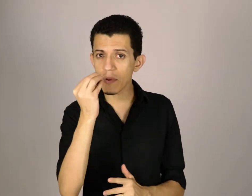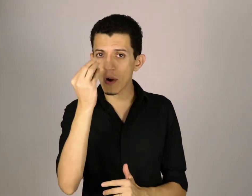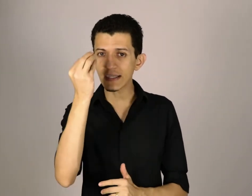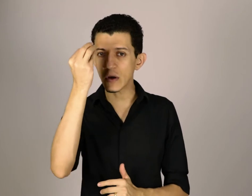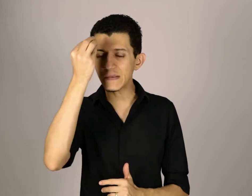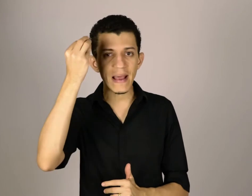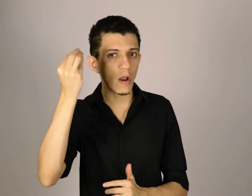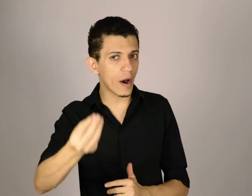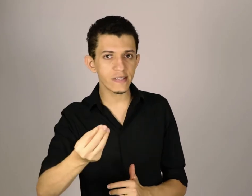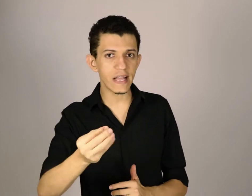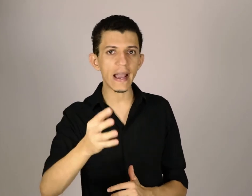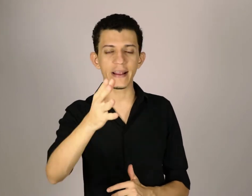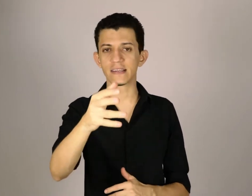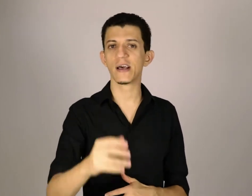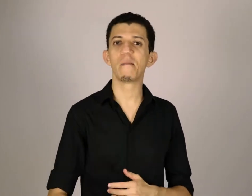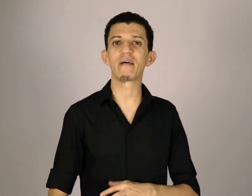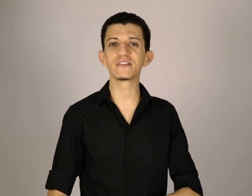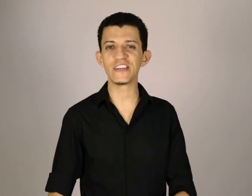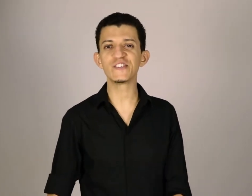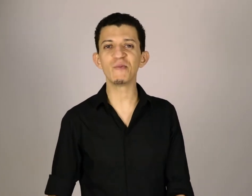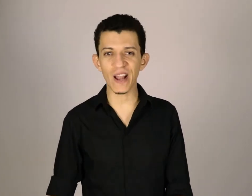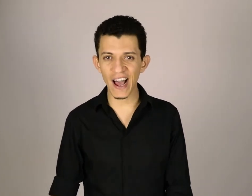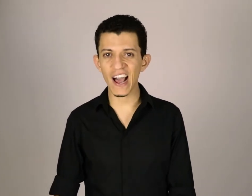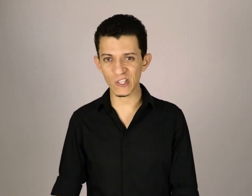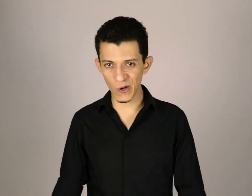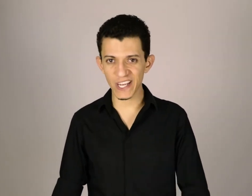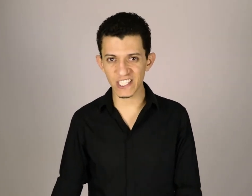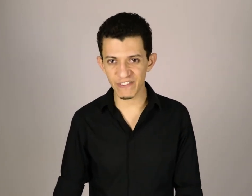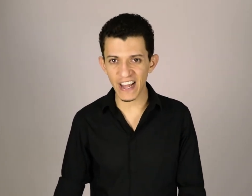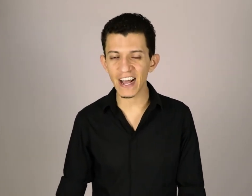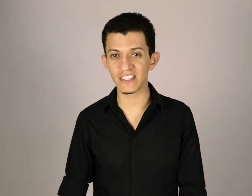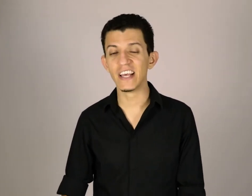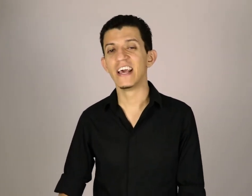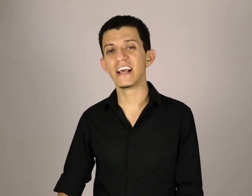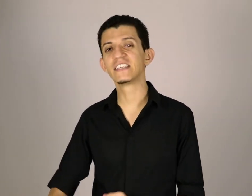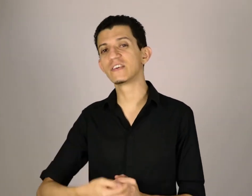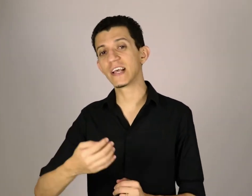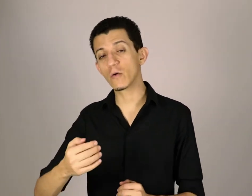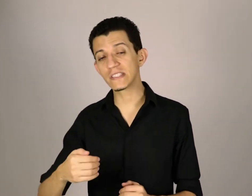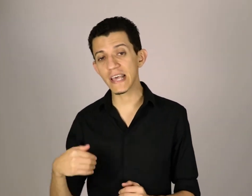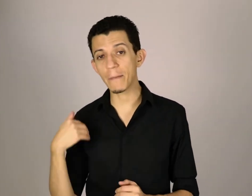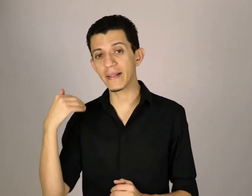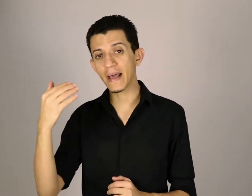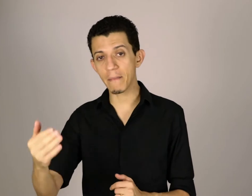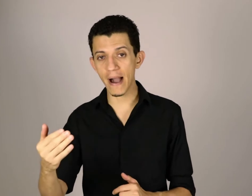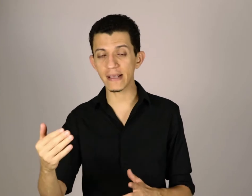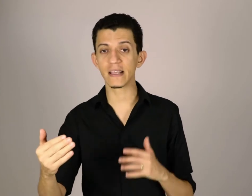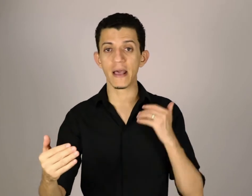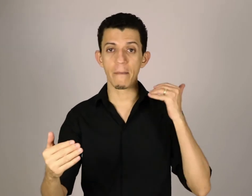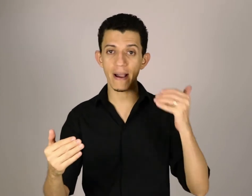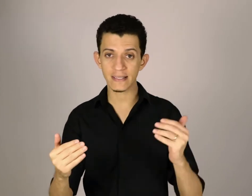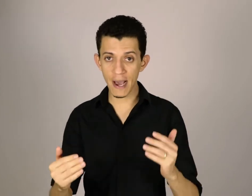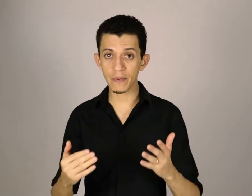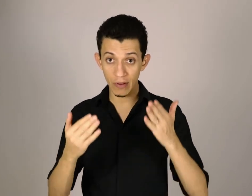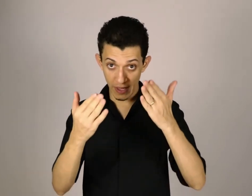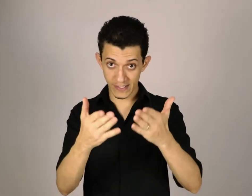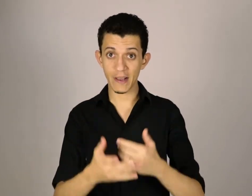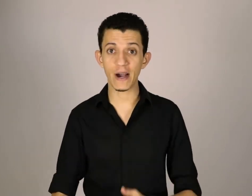quais são as melhores técnicas para você estimular a sua criatividade e assim você conseguir aprender mais, mais rápido e ser mais